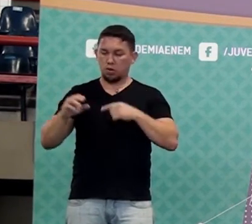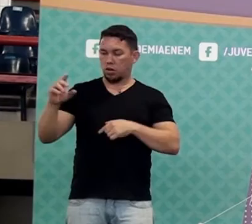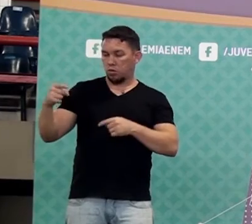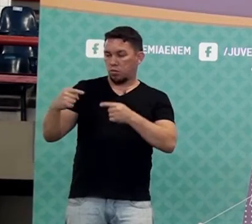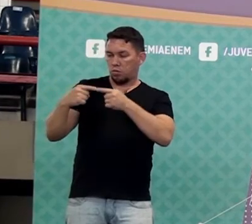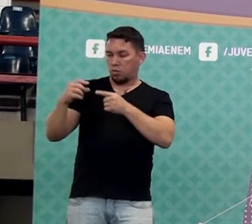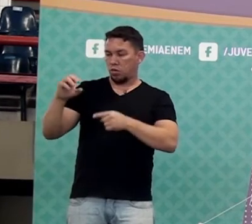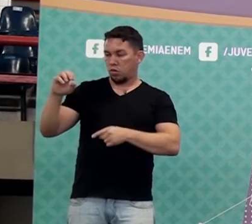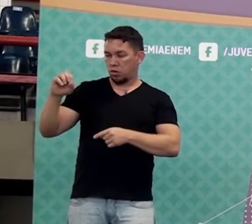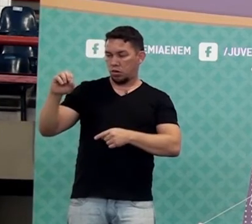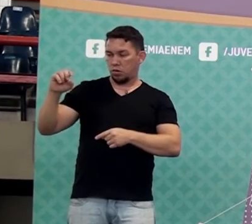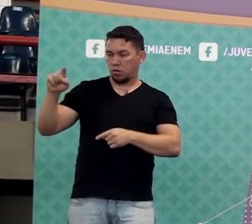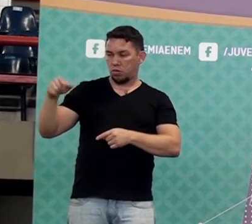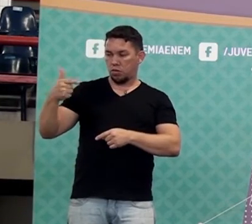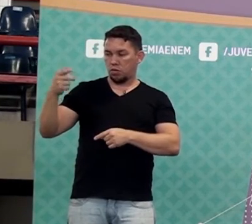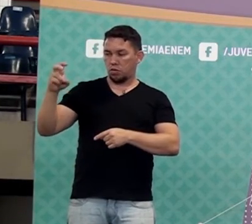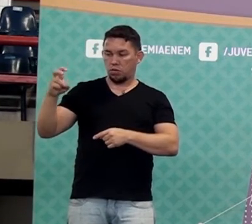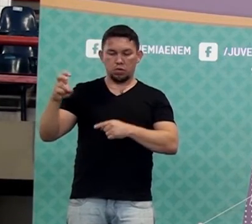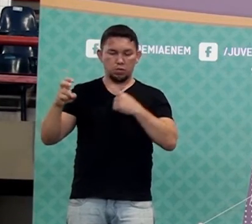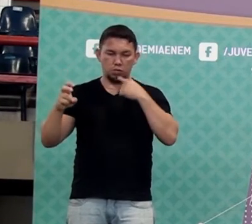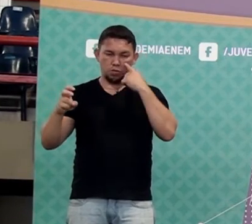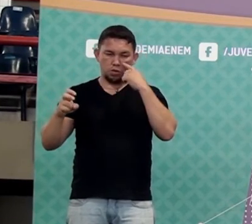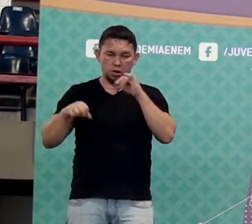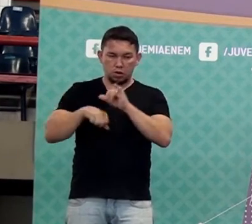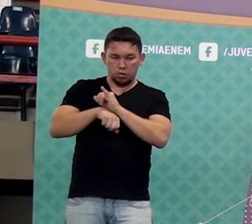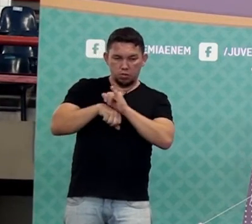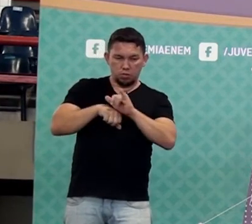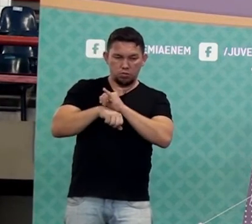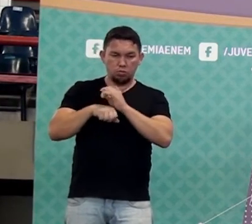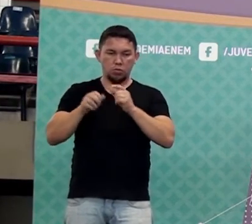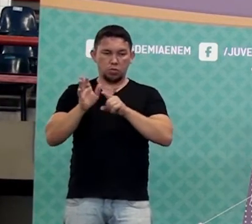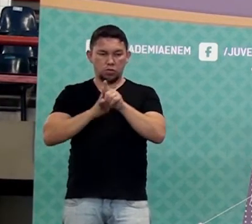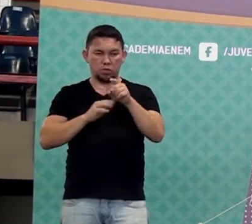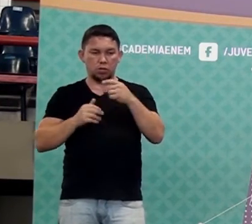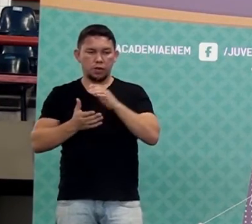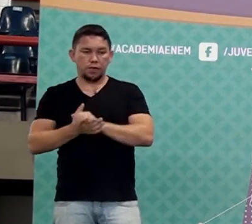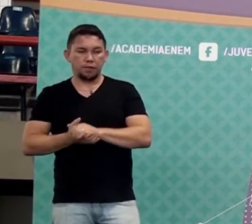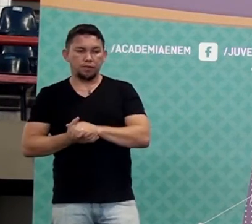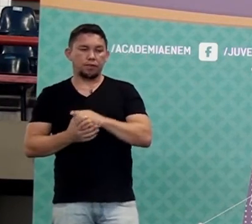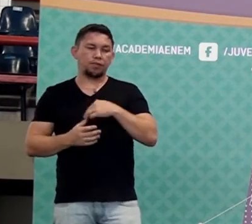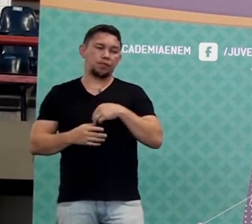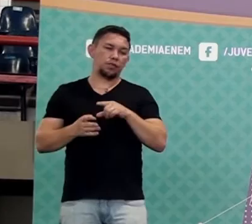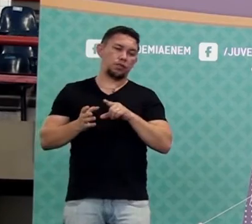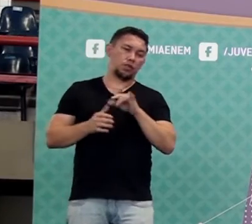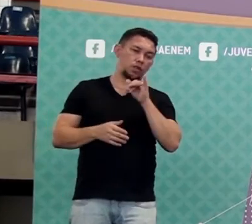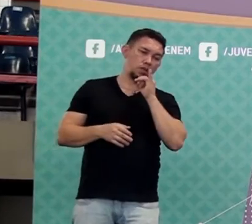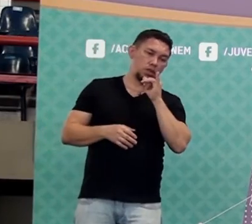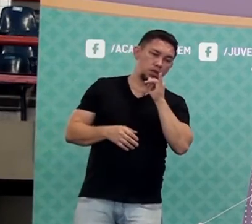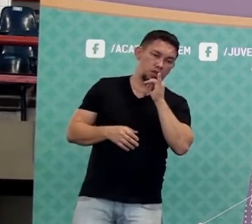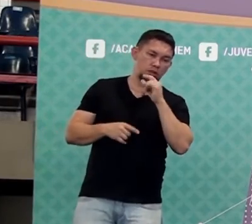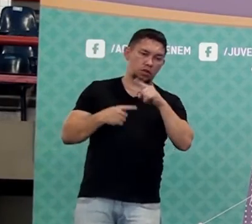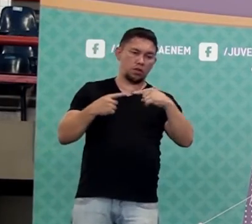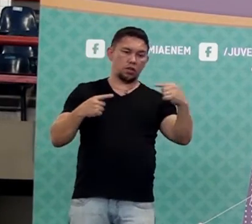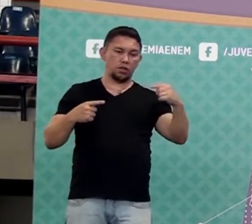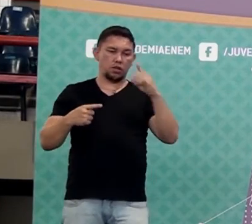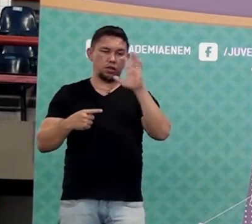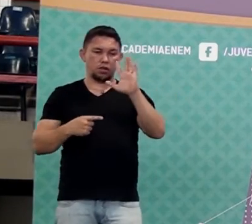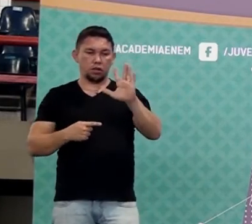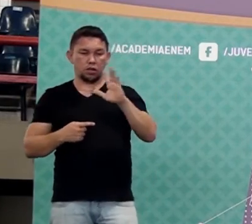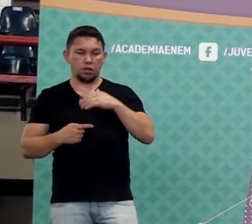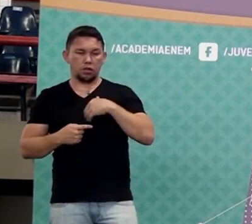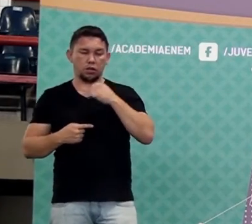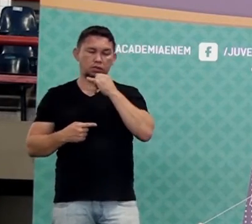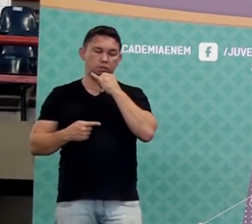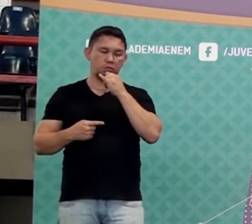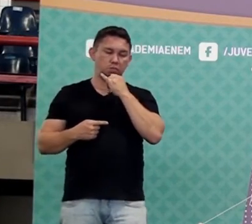vinte e cinco. Esse é o truque. Tá legal? Então olha pras questões aí, ó. Primeiro probleminha, esse problema tá na tua porstilha aí, não é das questões de